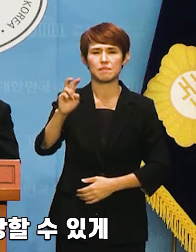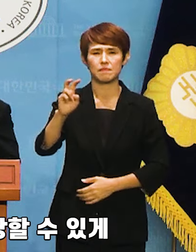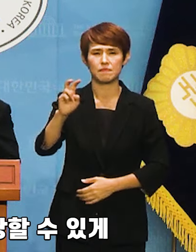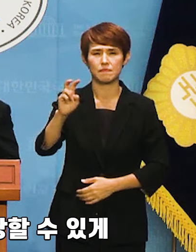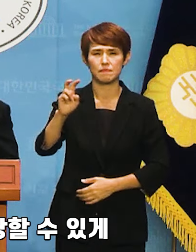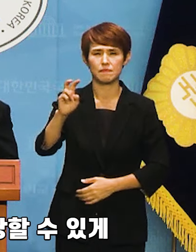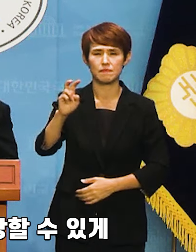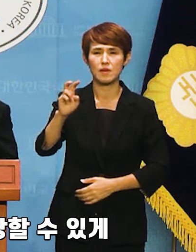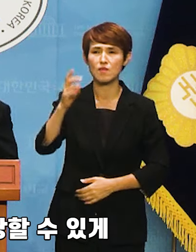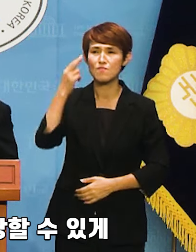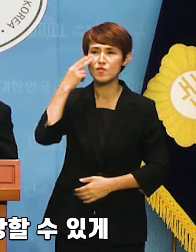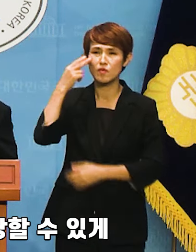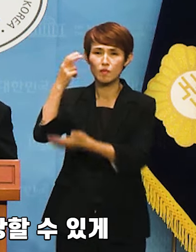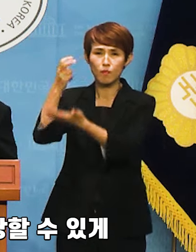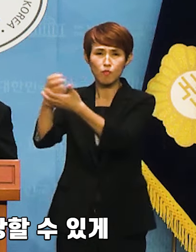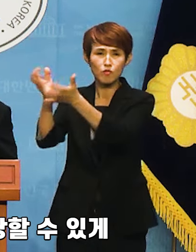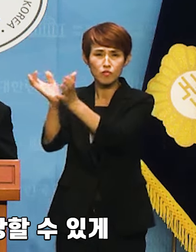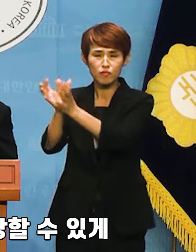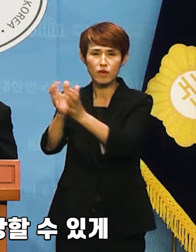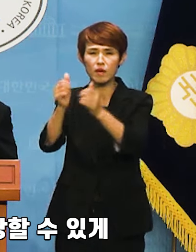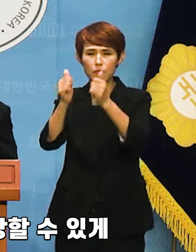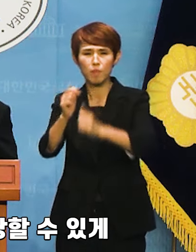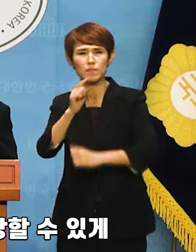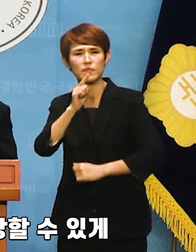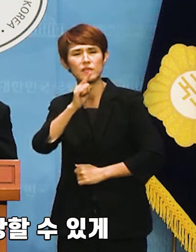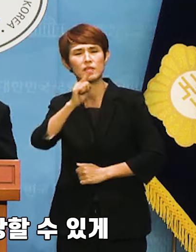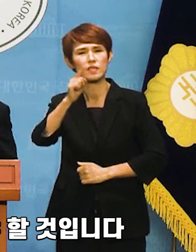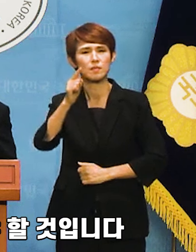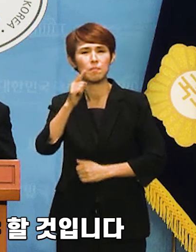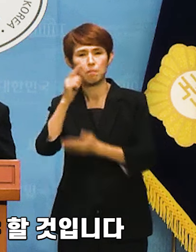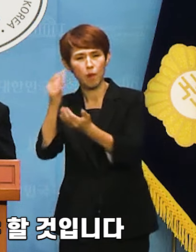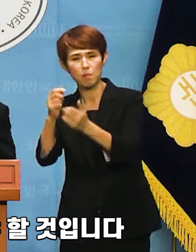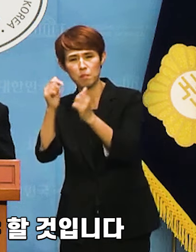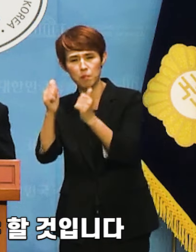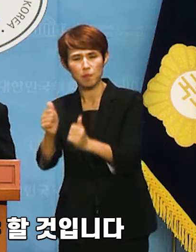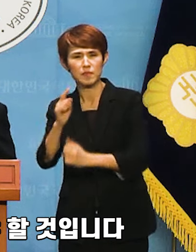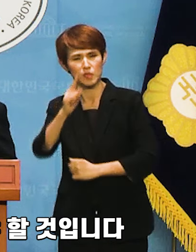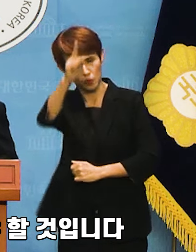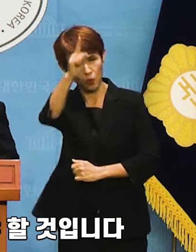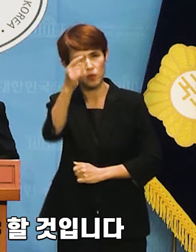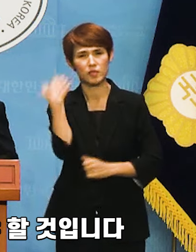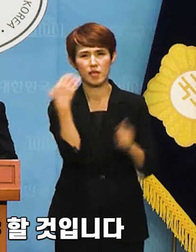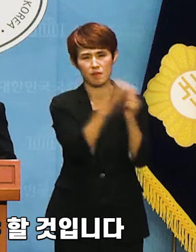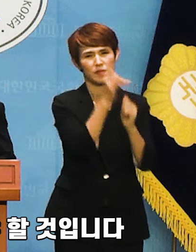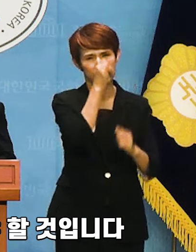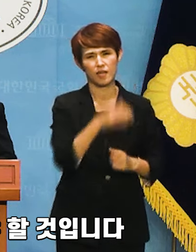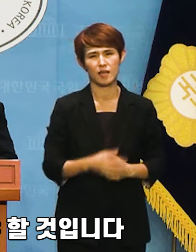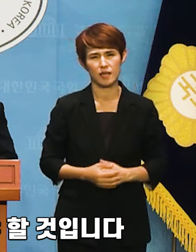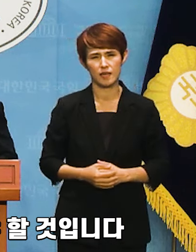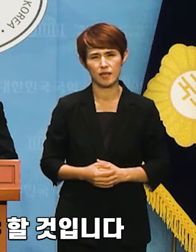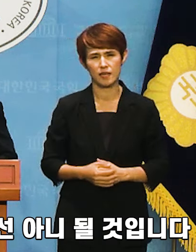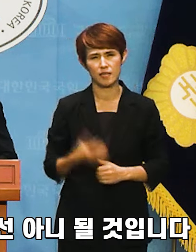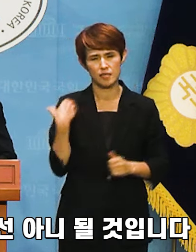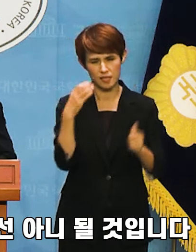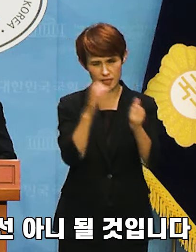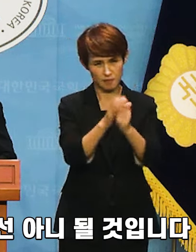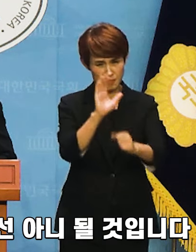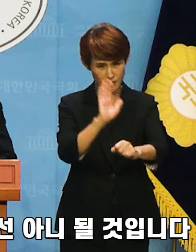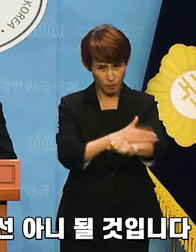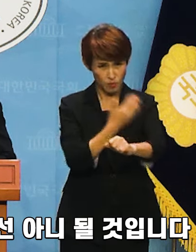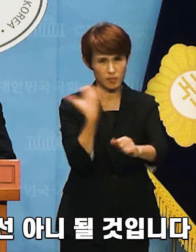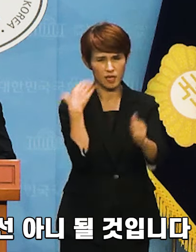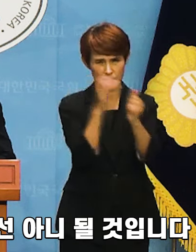법무부의 기소를 당할 수 있게 활동을 한 그 책임을 져야 할 것입니다. 그